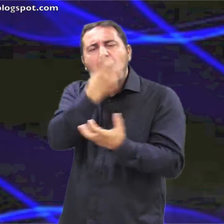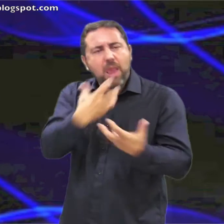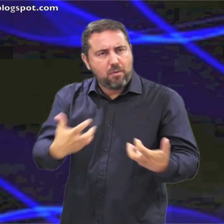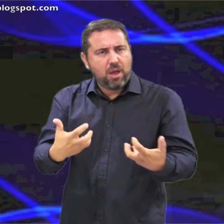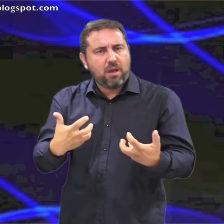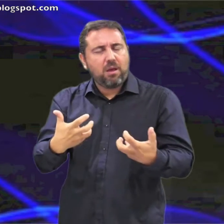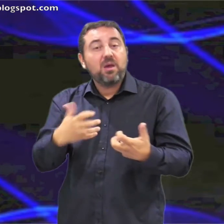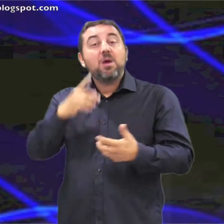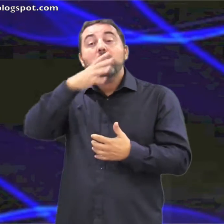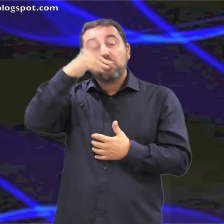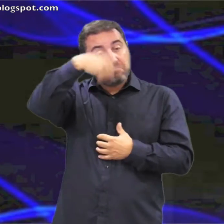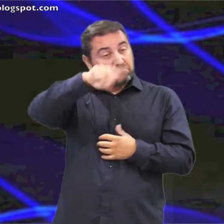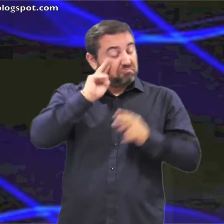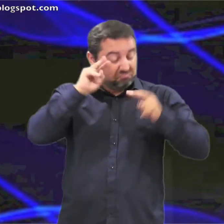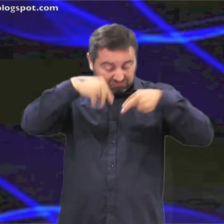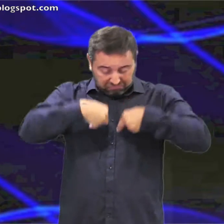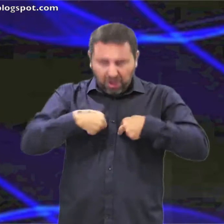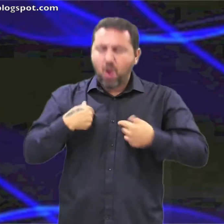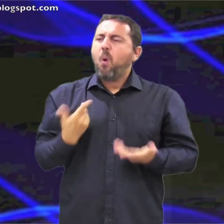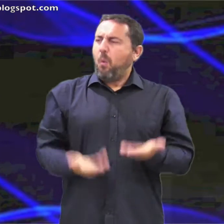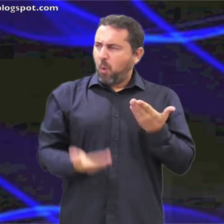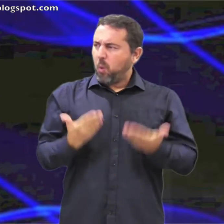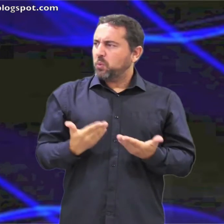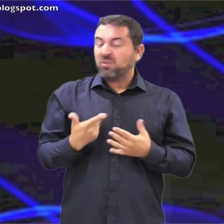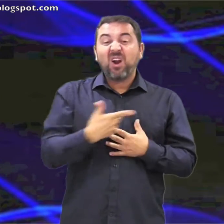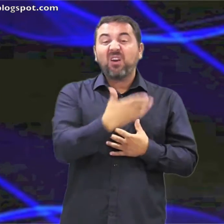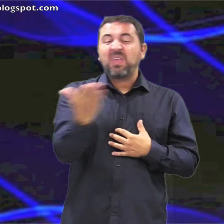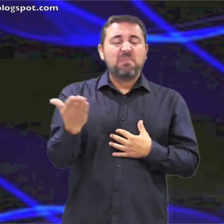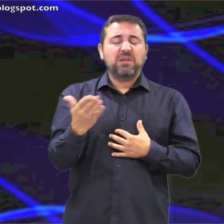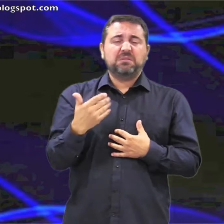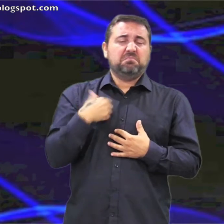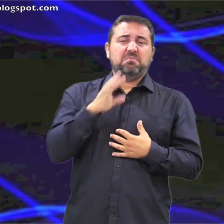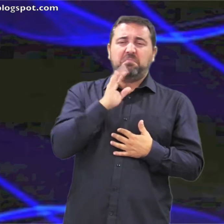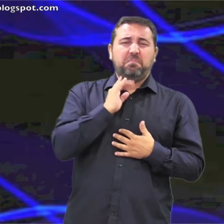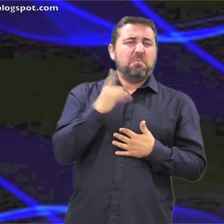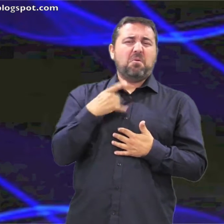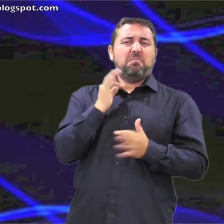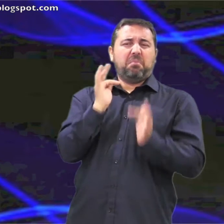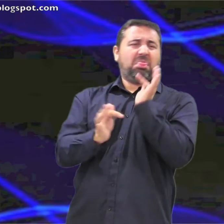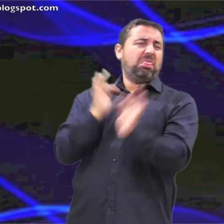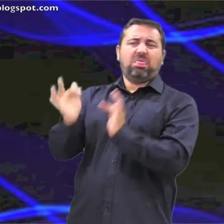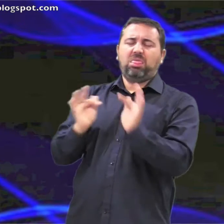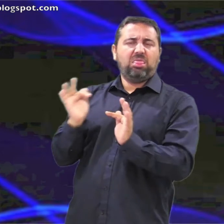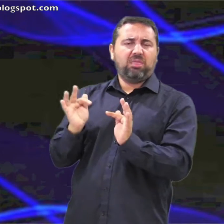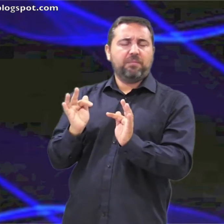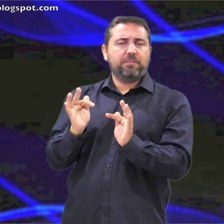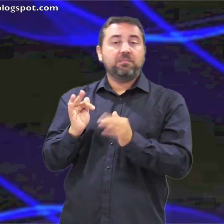en sí mismos por considerarse justos y despreciaban a los demás